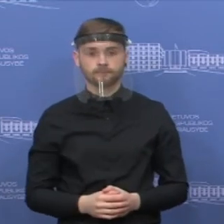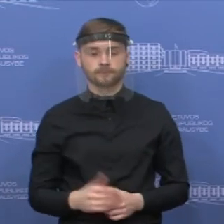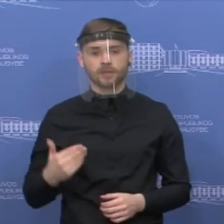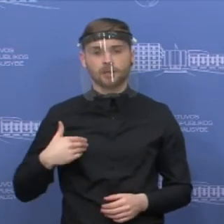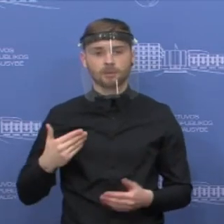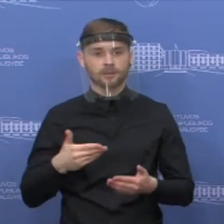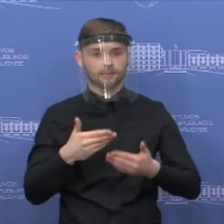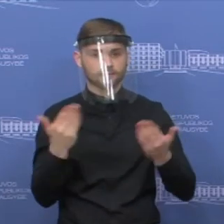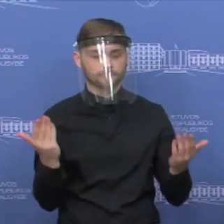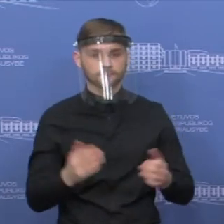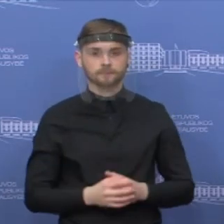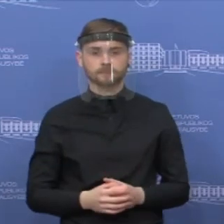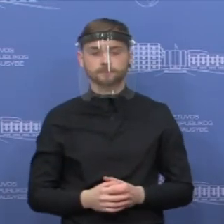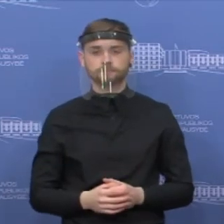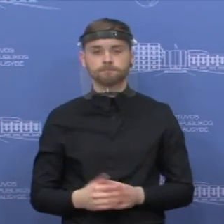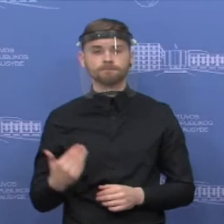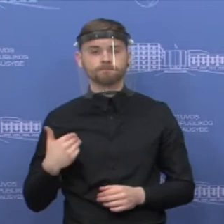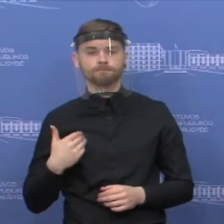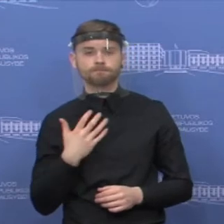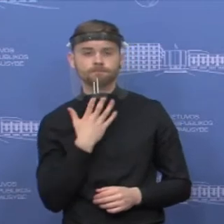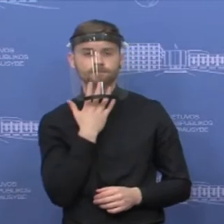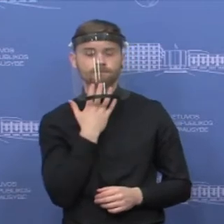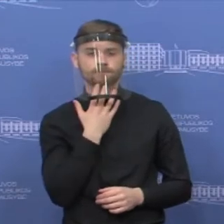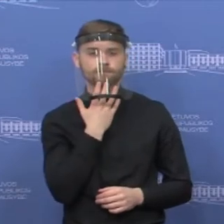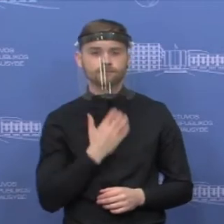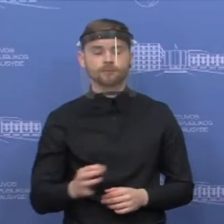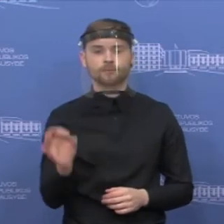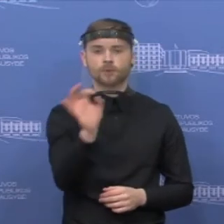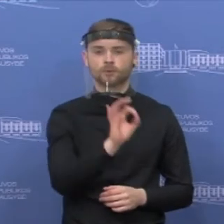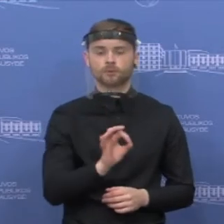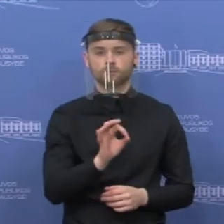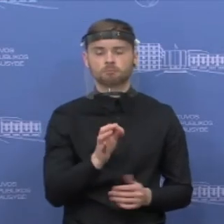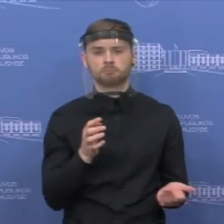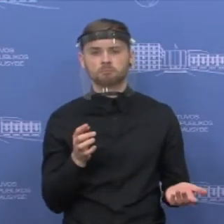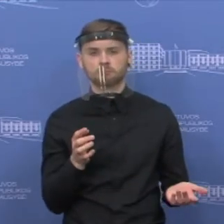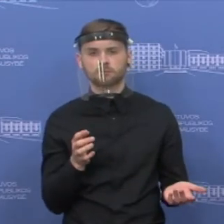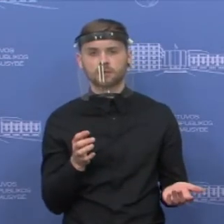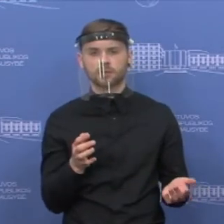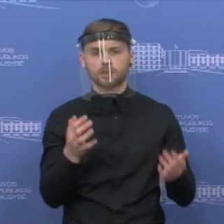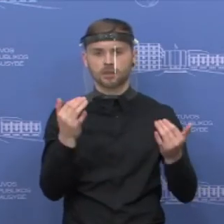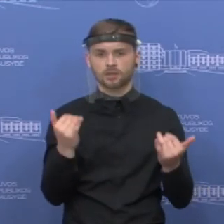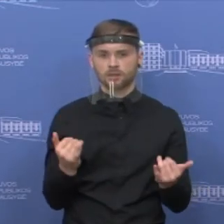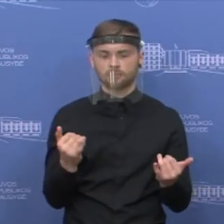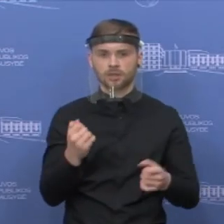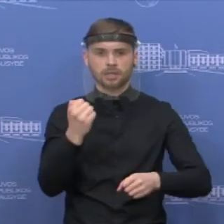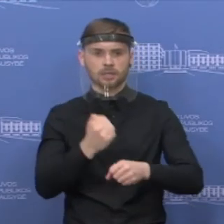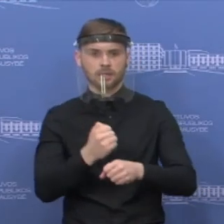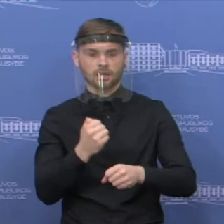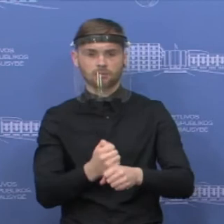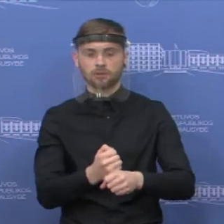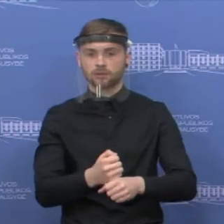Labadena. Aš norėjau pasitirauti, ar nemanote, kad atsilyginant užsinkesnį darbą